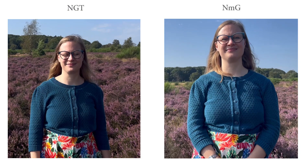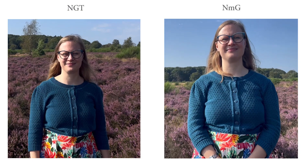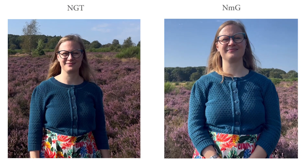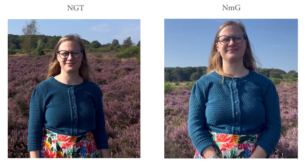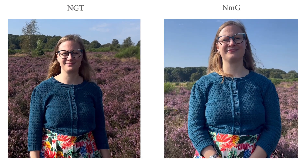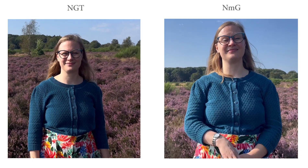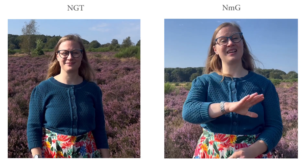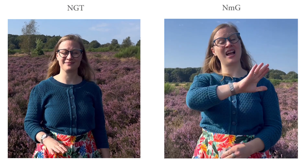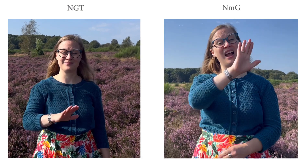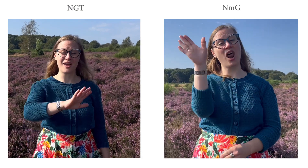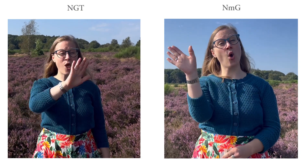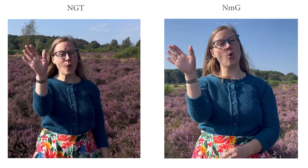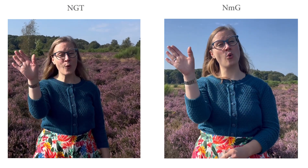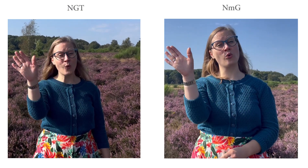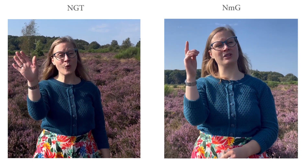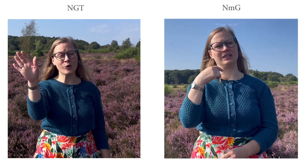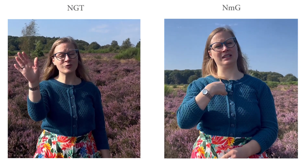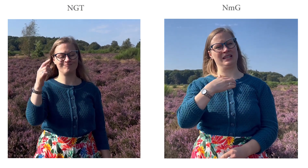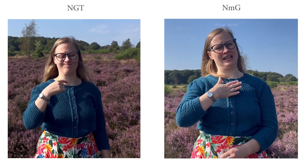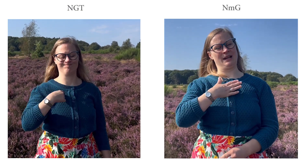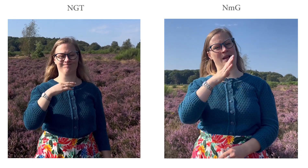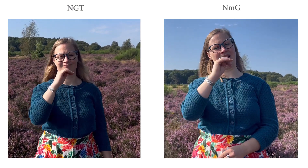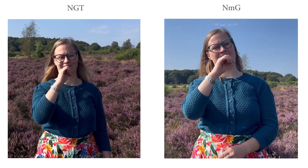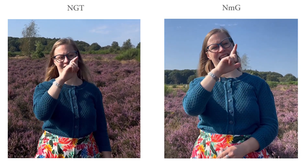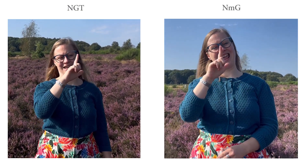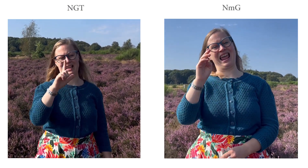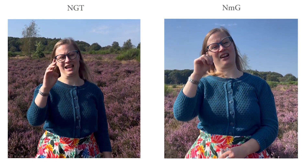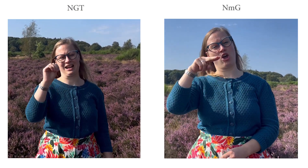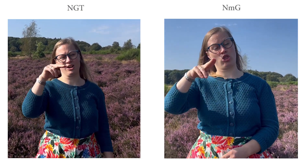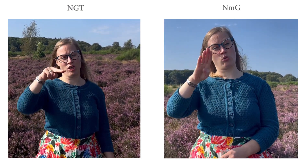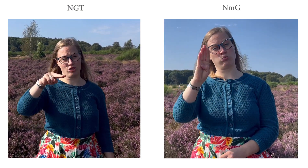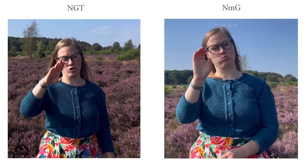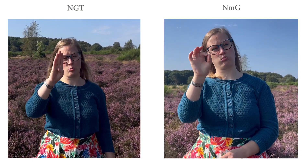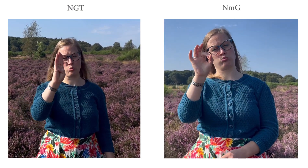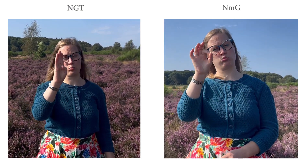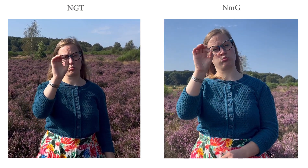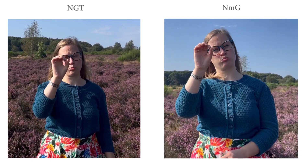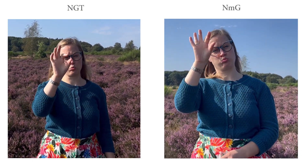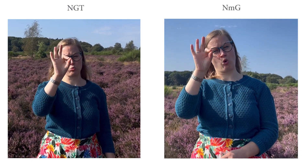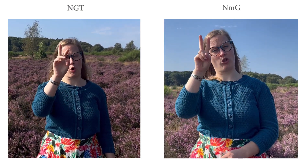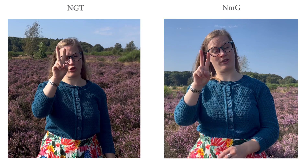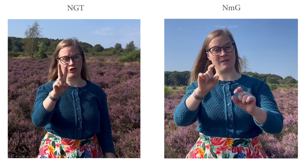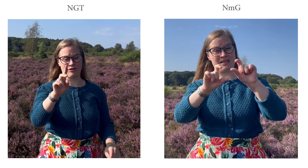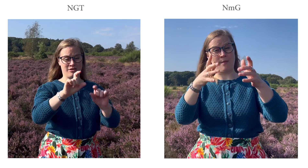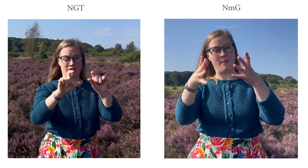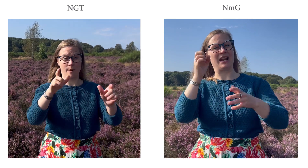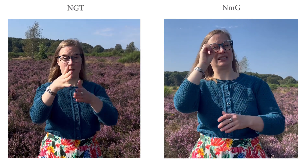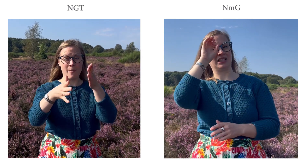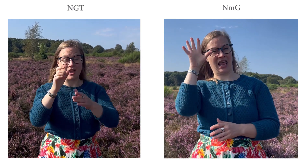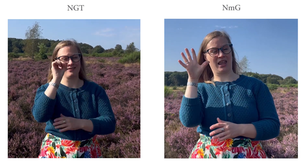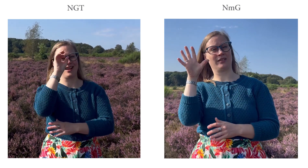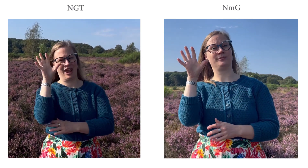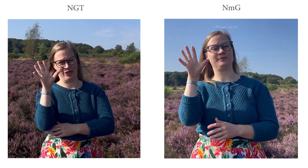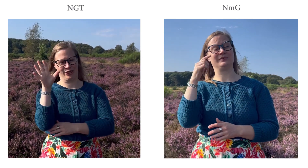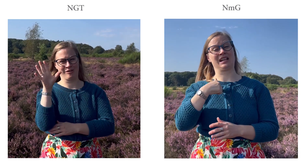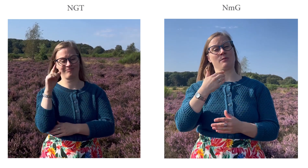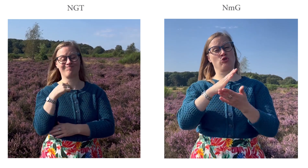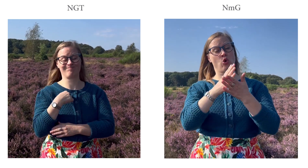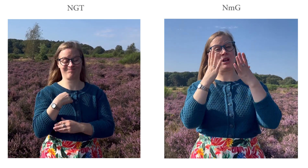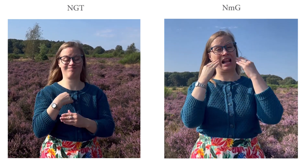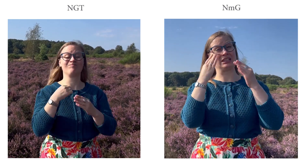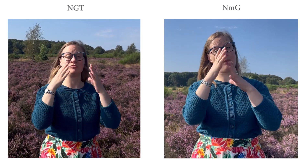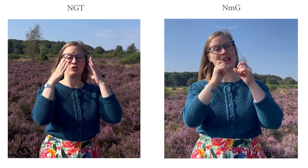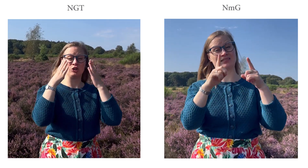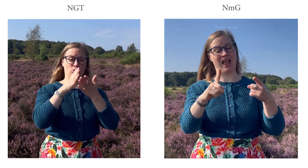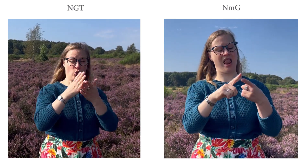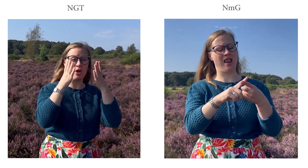Hallo, ik ben Ellen Bot. Mijn naamgebaar is zo. Ik ben Tolk Nederlands